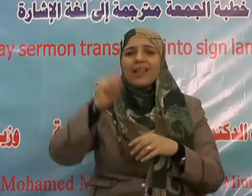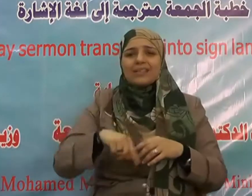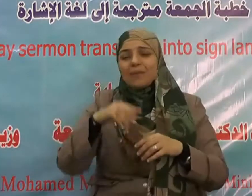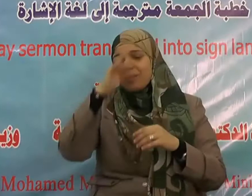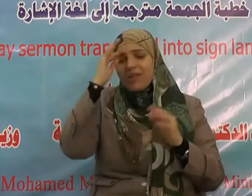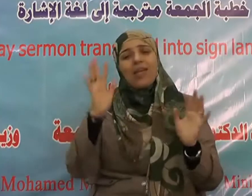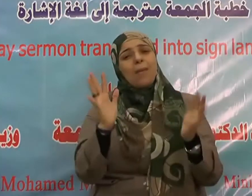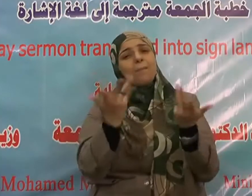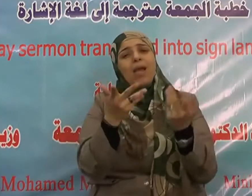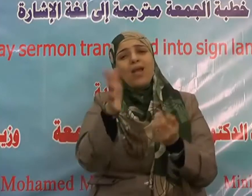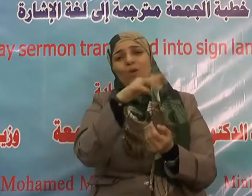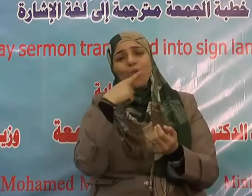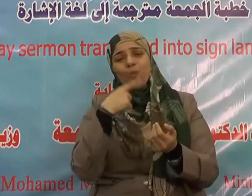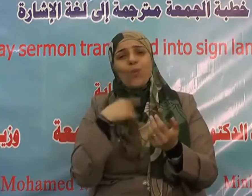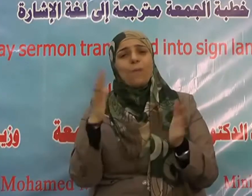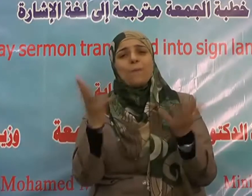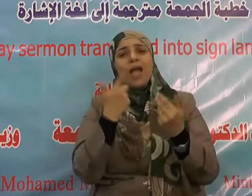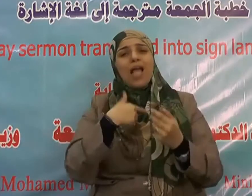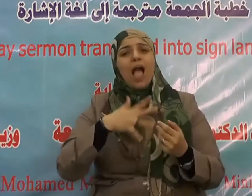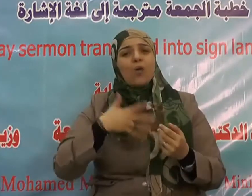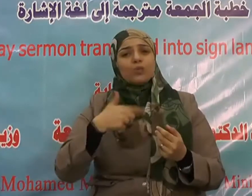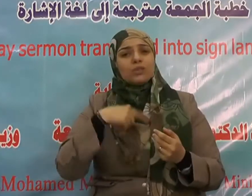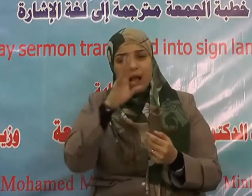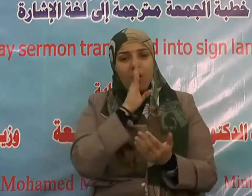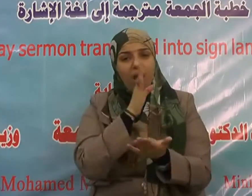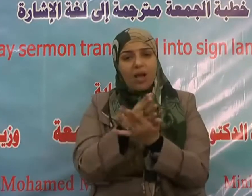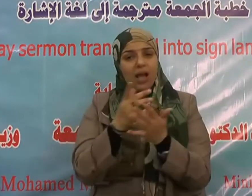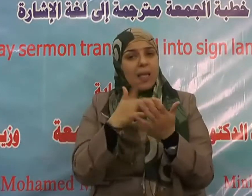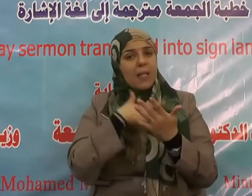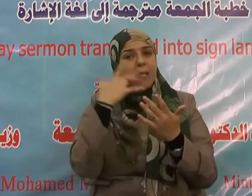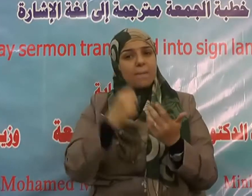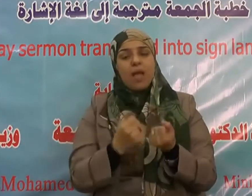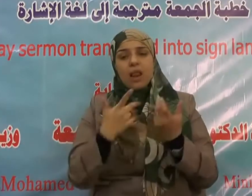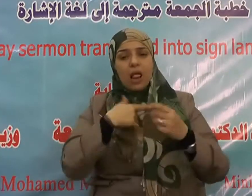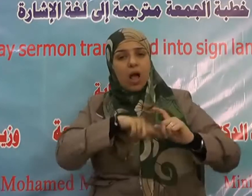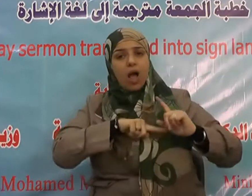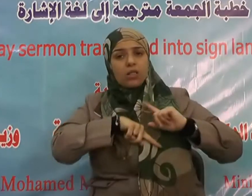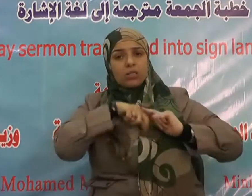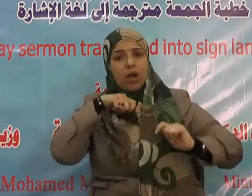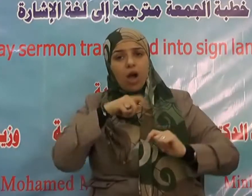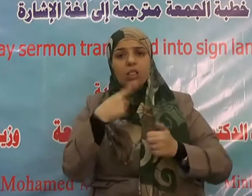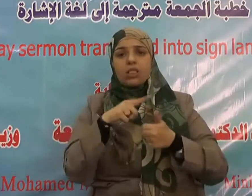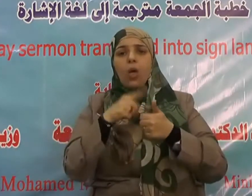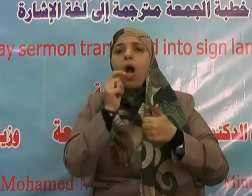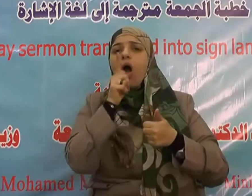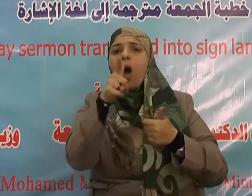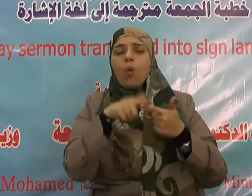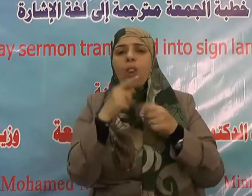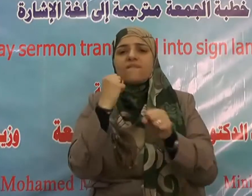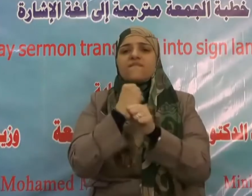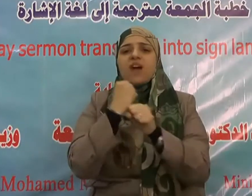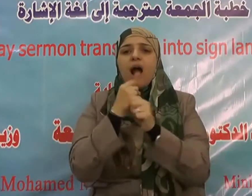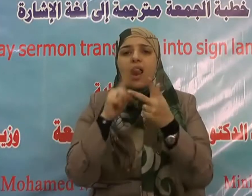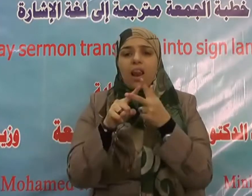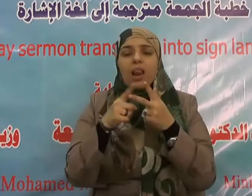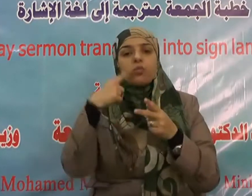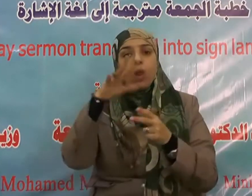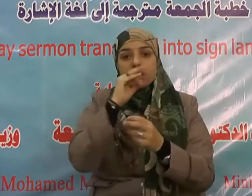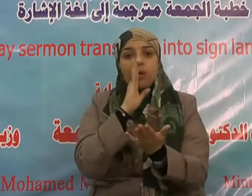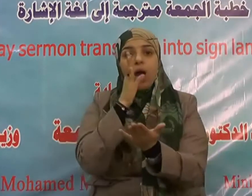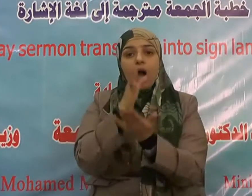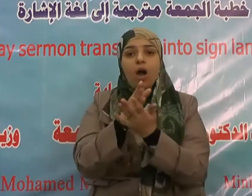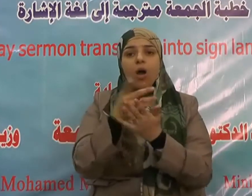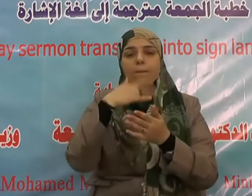ويقول سبحانه إن الذين آمنوا وعملوا الصالحات كانت لهم